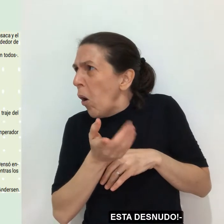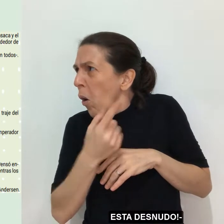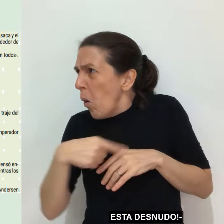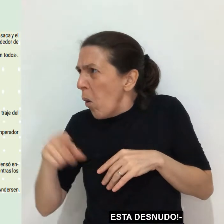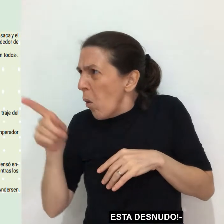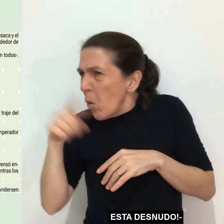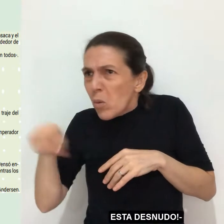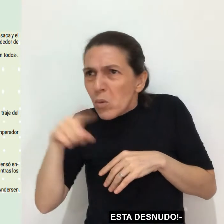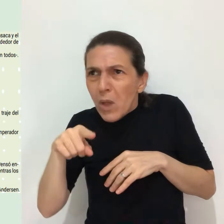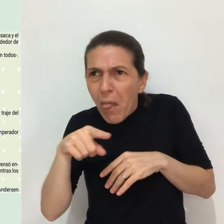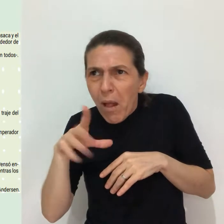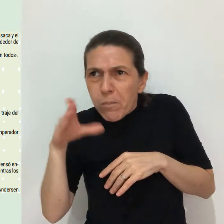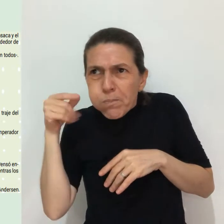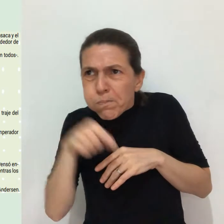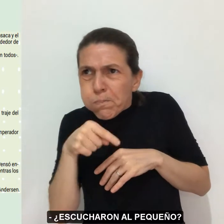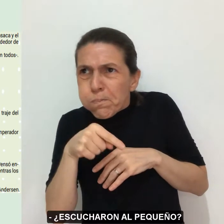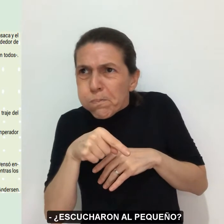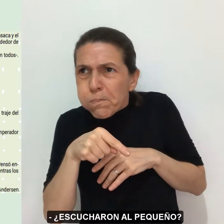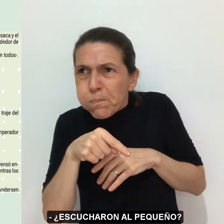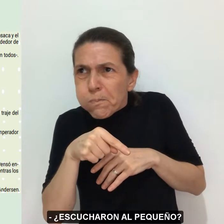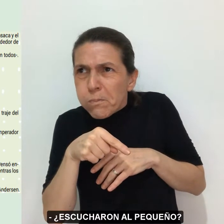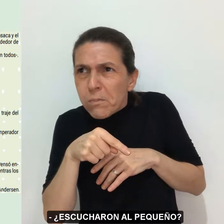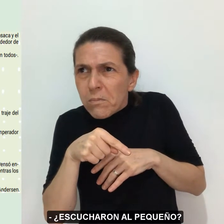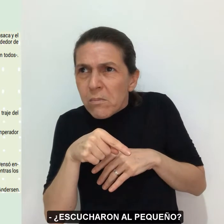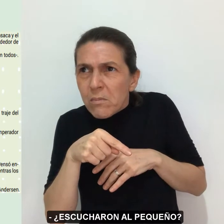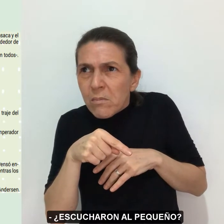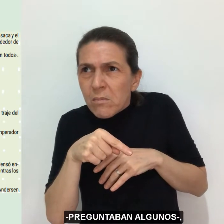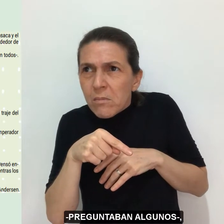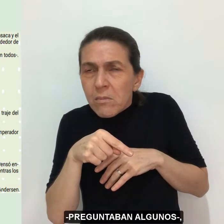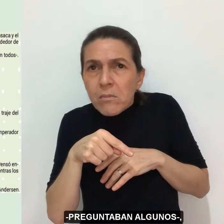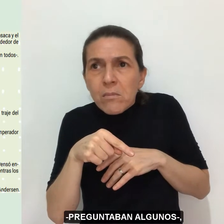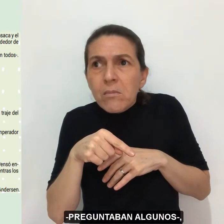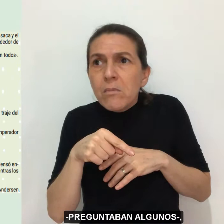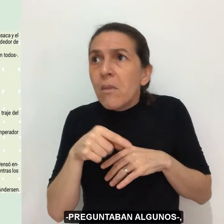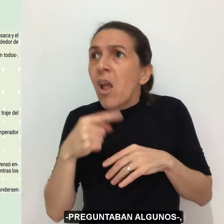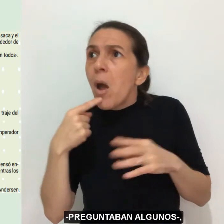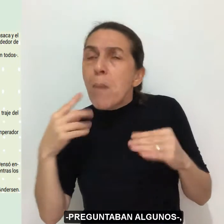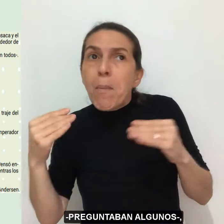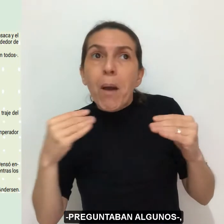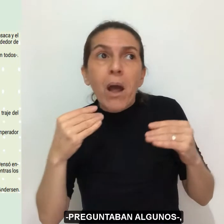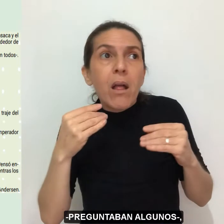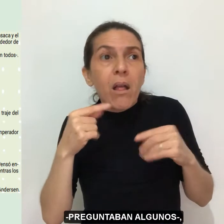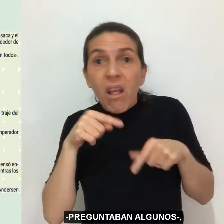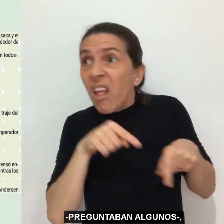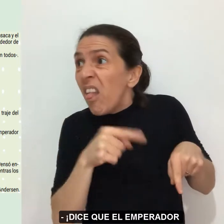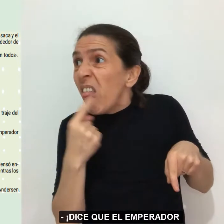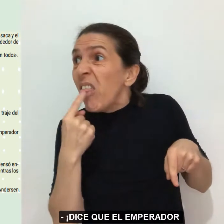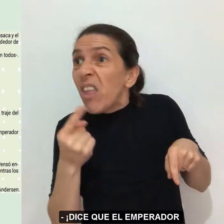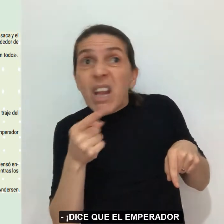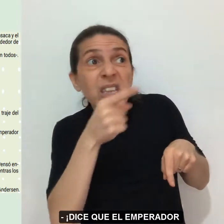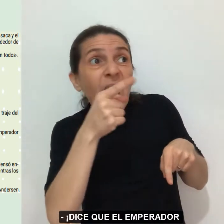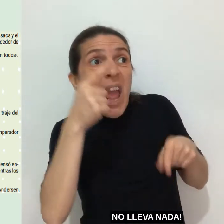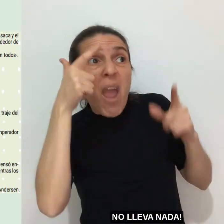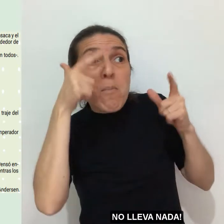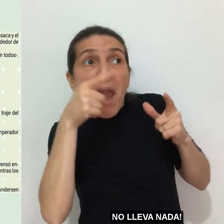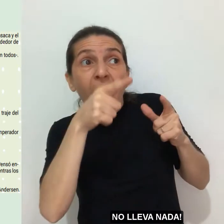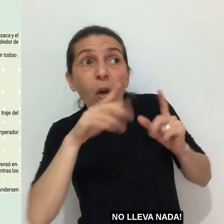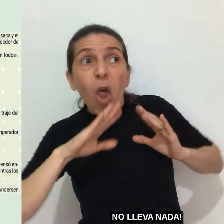desnudo! —¿Escucharon al pequeño? —preguntaban algunos. —¡Dice que el emperador no lleva nada!